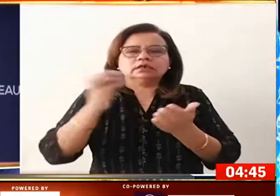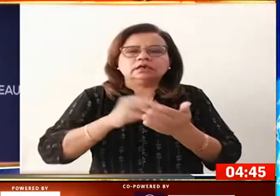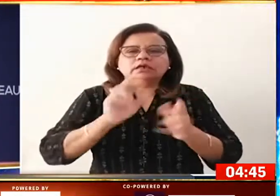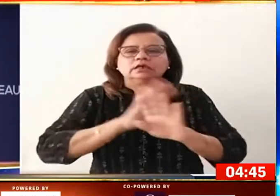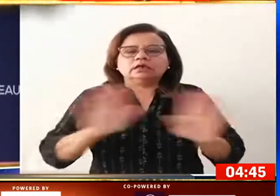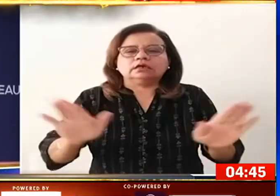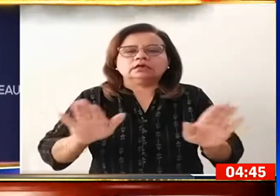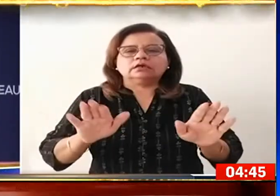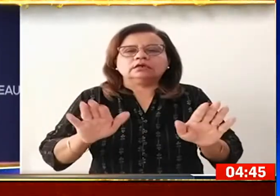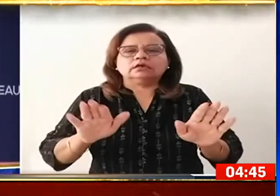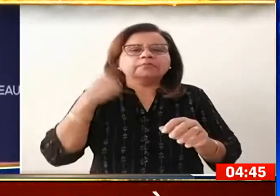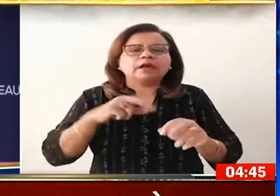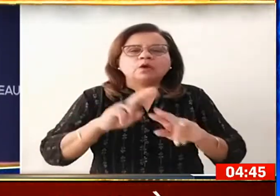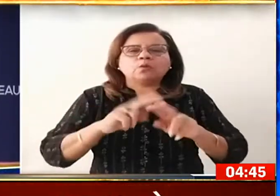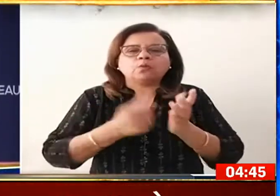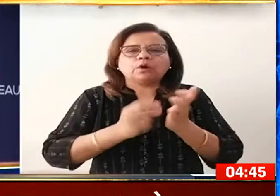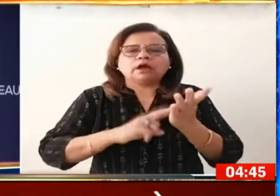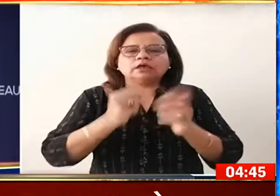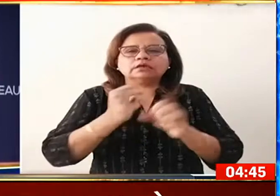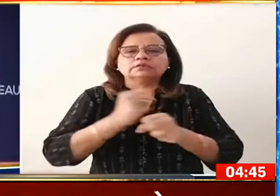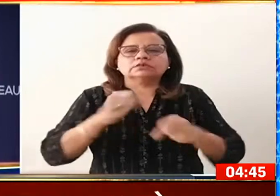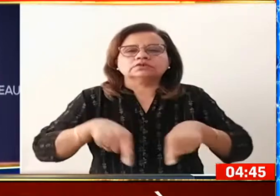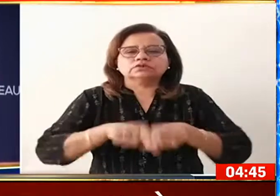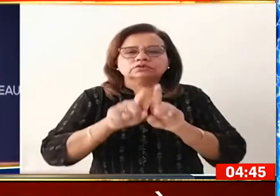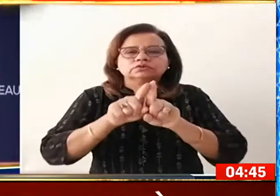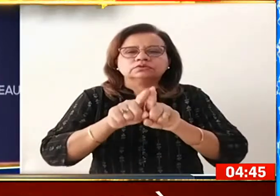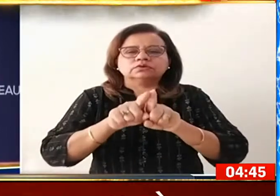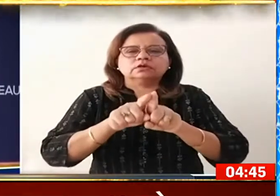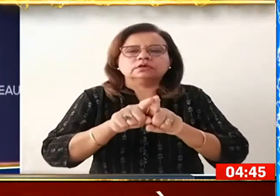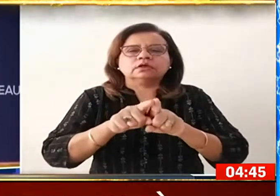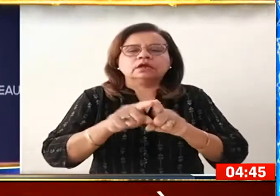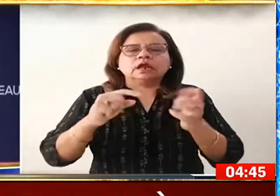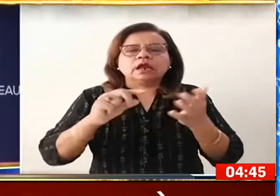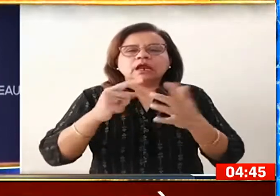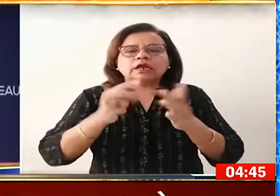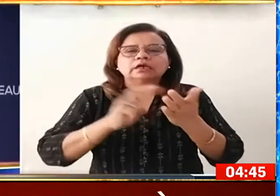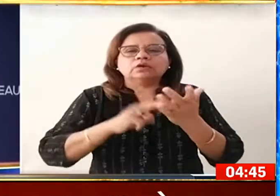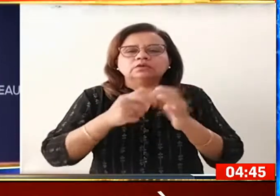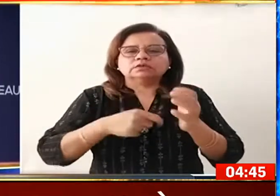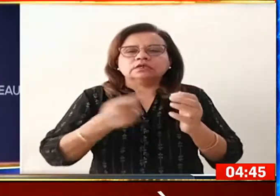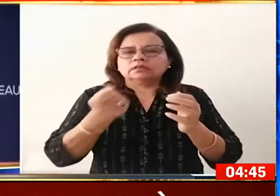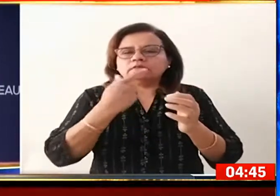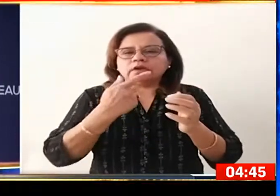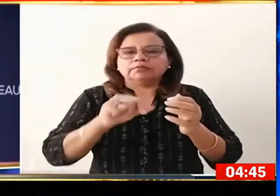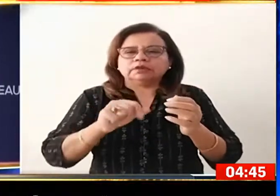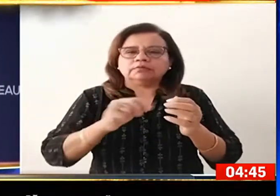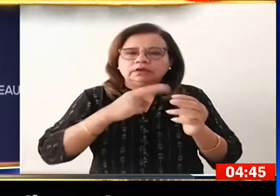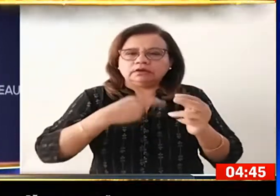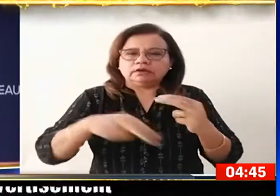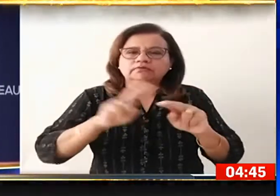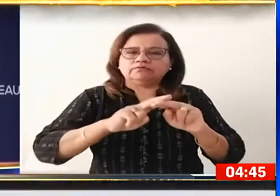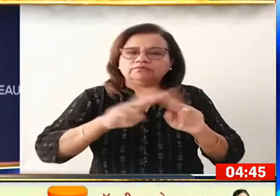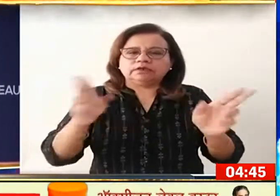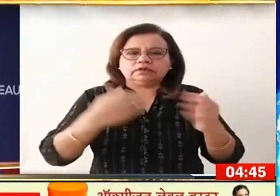फंगस से जुड़े M4 टेरिसीन B पर भी ये छूट जारी रखने का फैसला लिया गया है